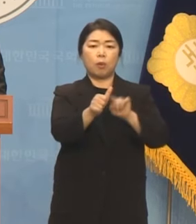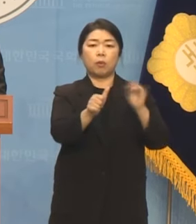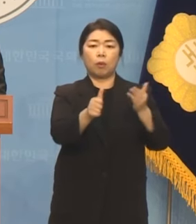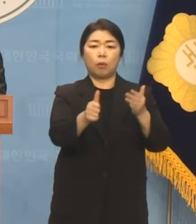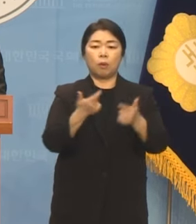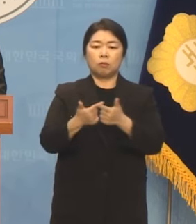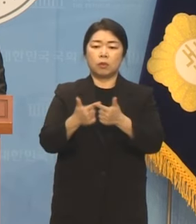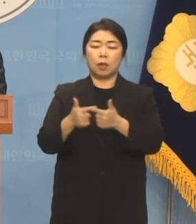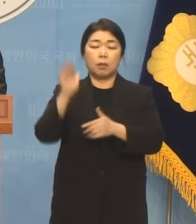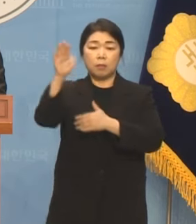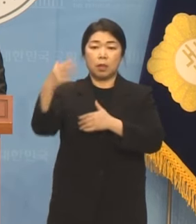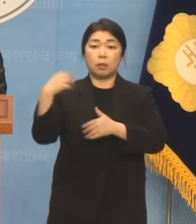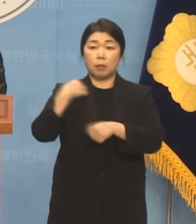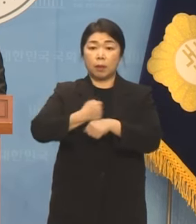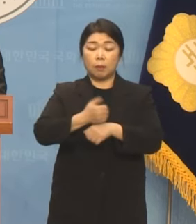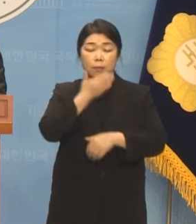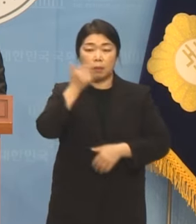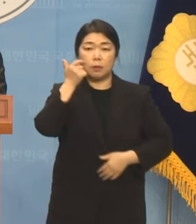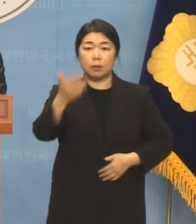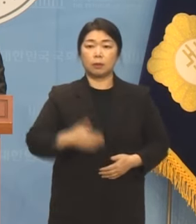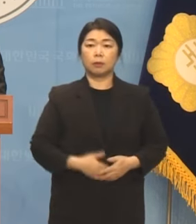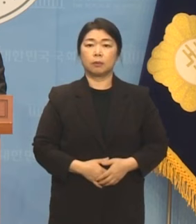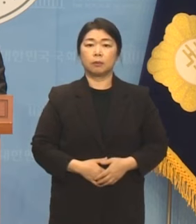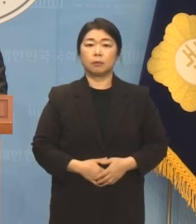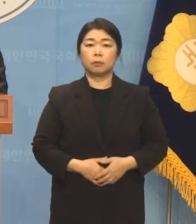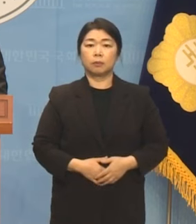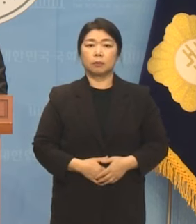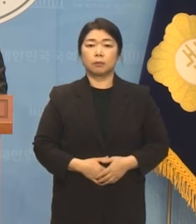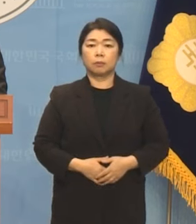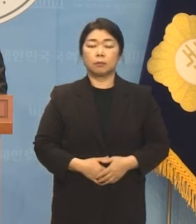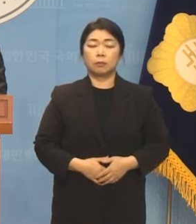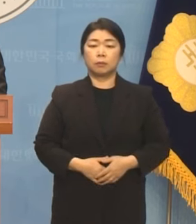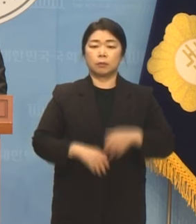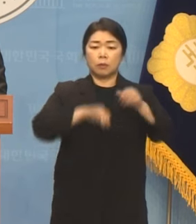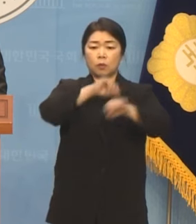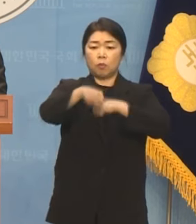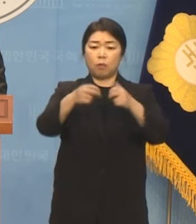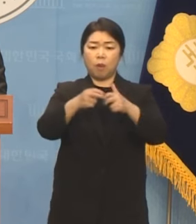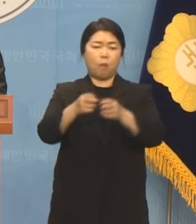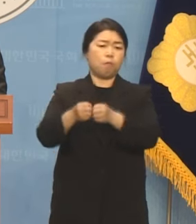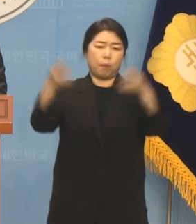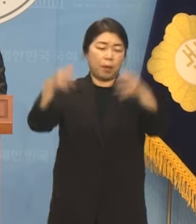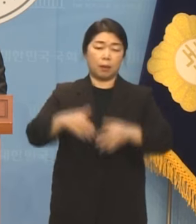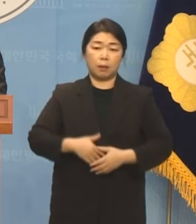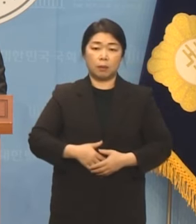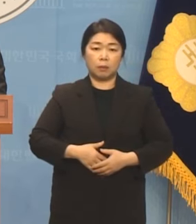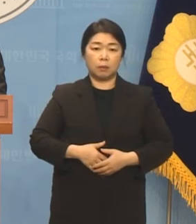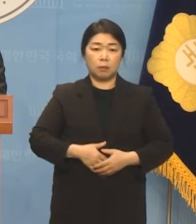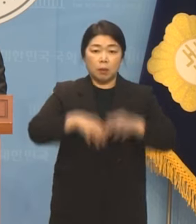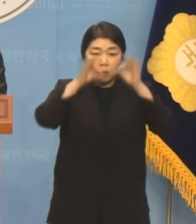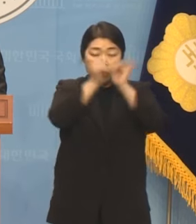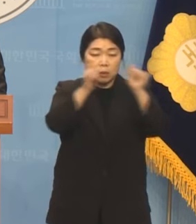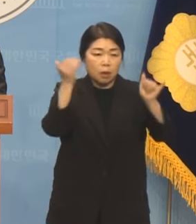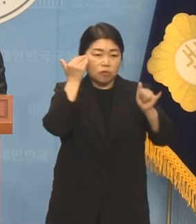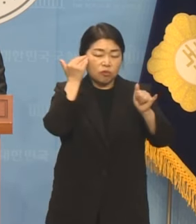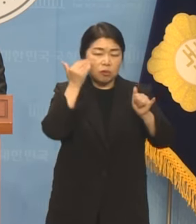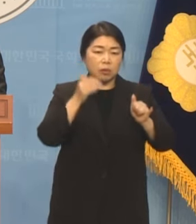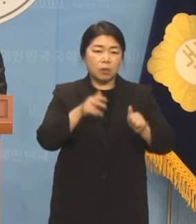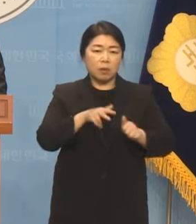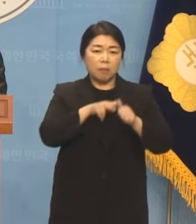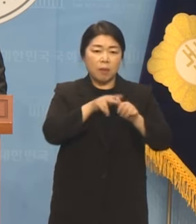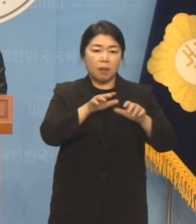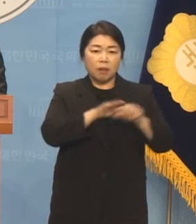후보로 나왔는지 황당무계합니다. 동물병원 폭파, 시청자 수준은 에마부인,